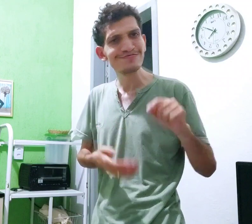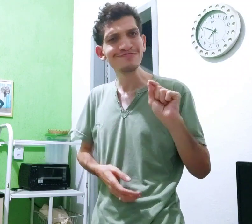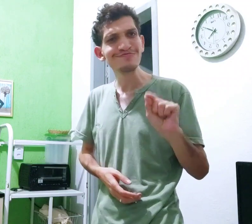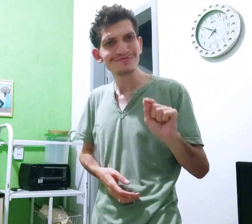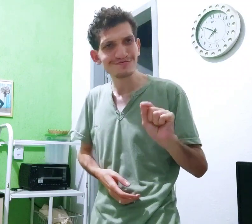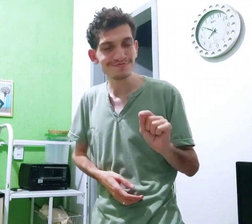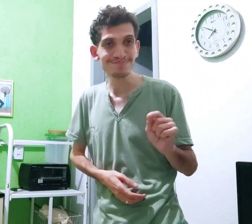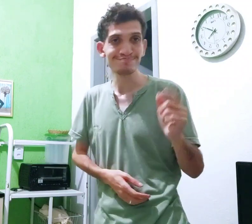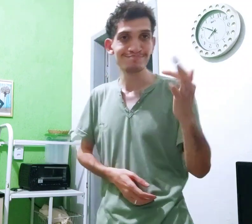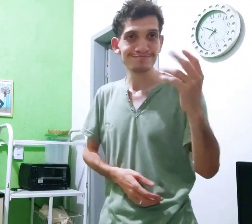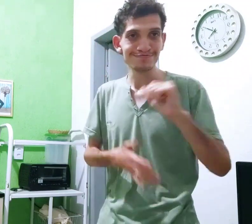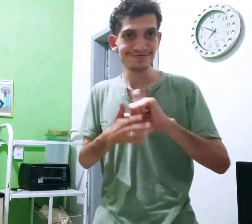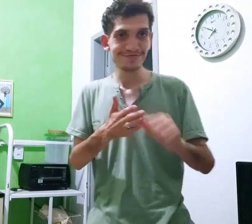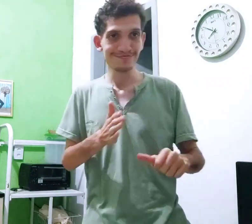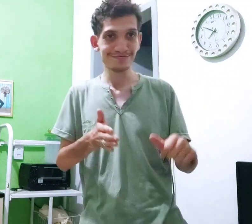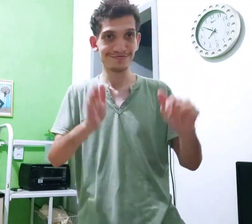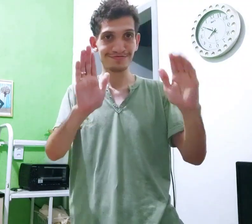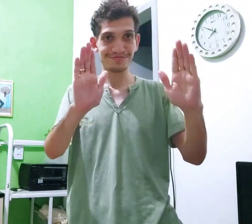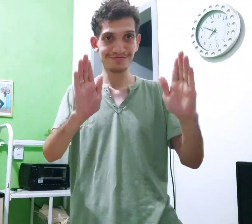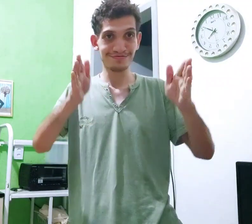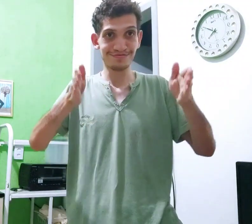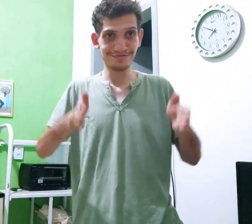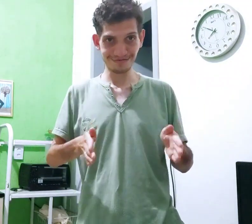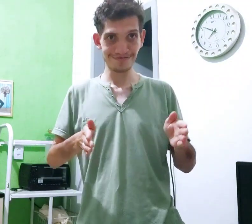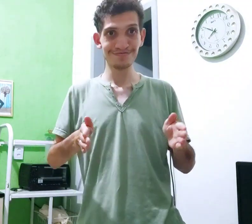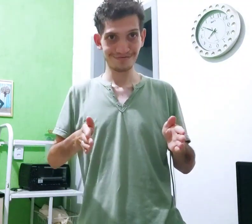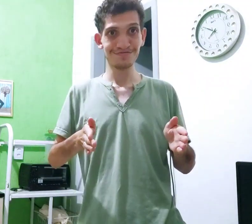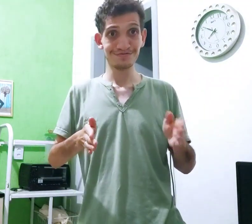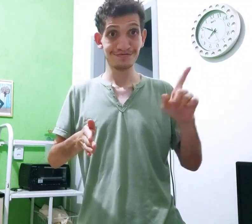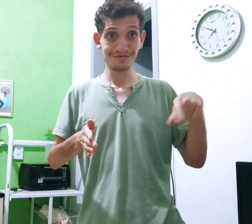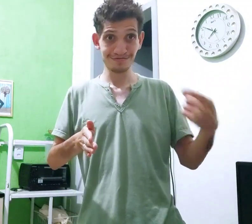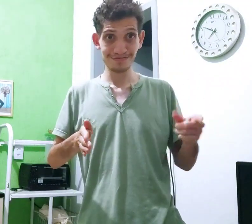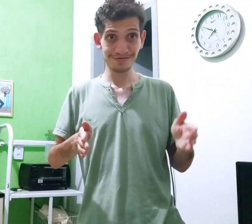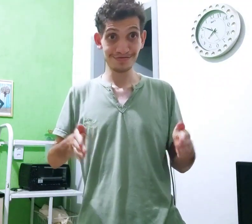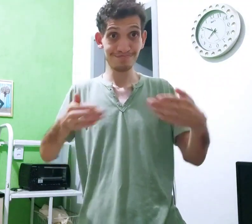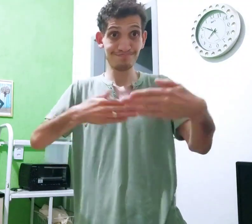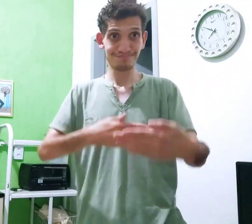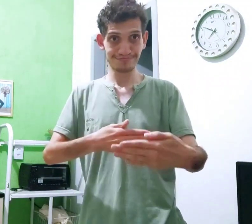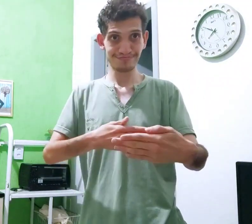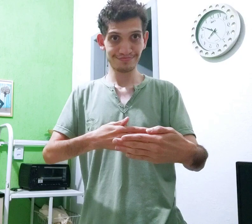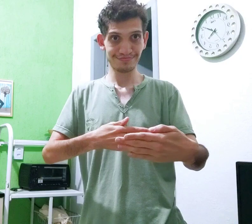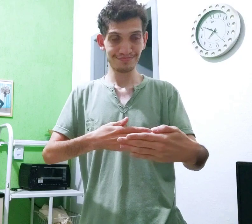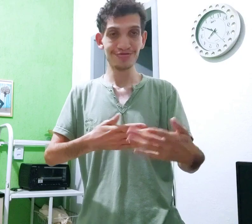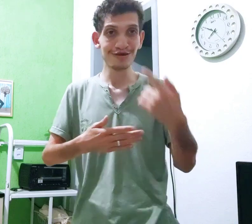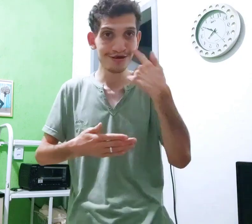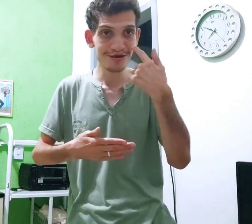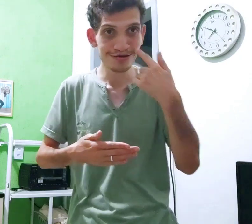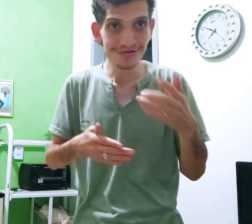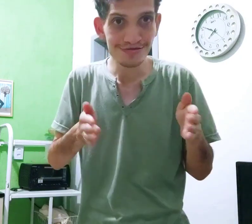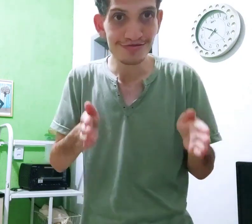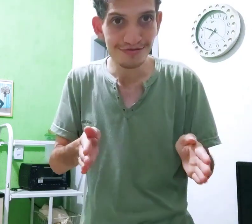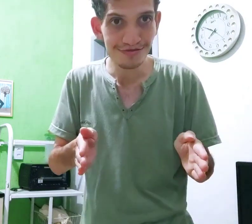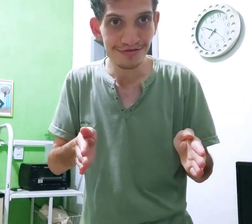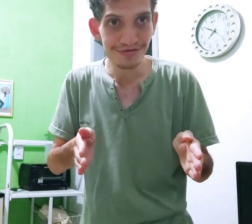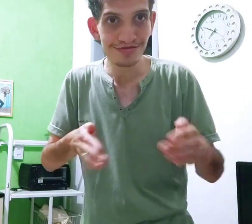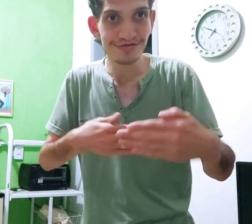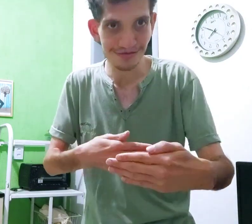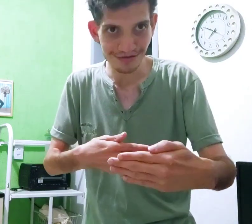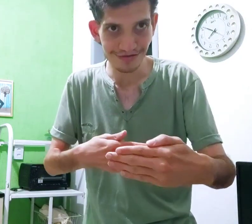sinais Escrita o que? Configuração de mão assim Depois faz assim Olha, primeiro